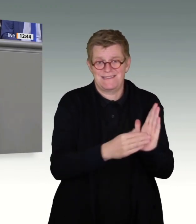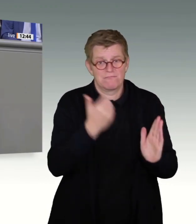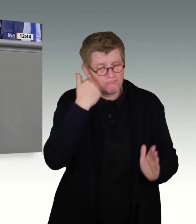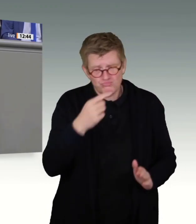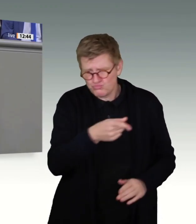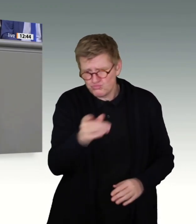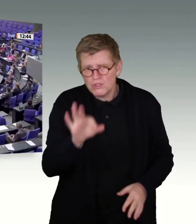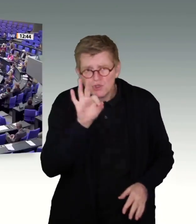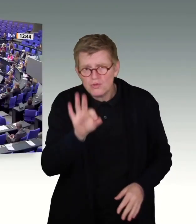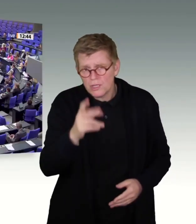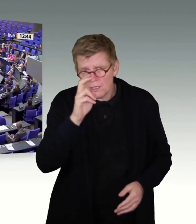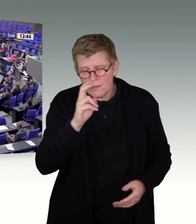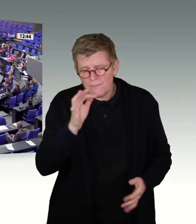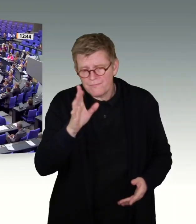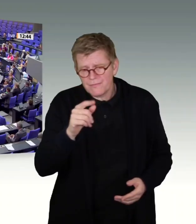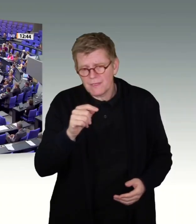Vielen Dank.